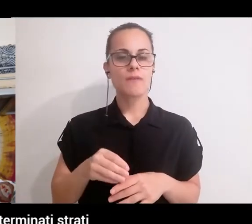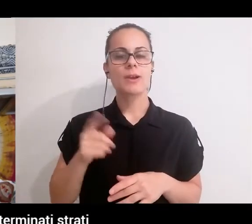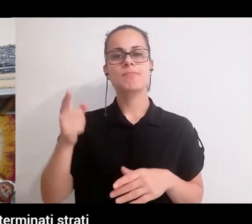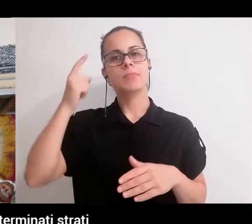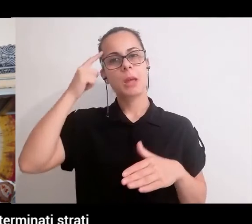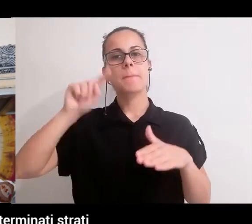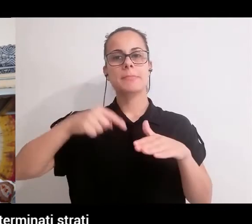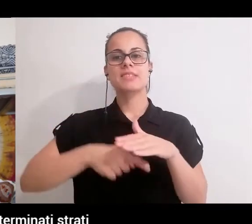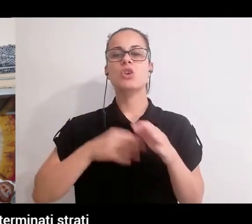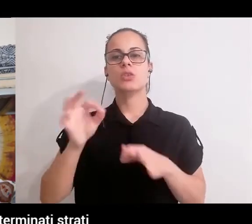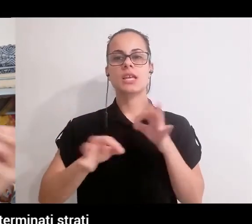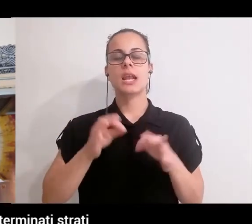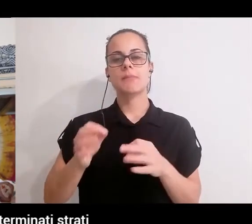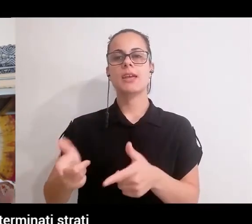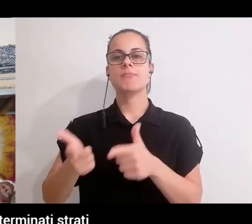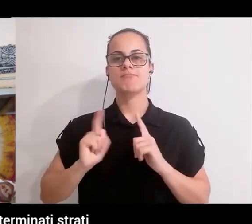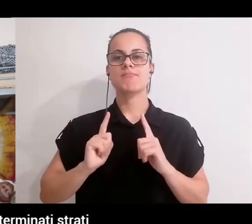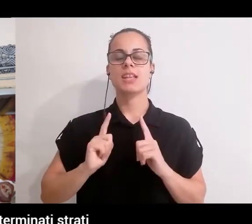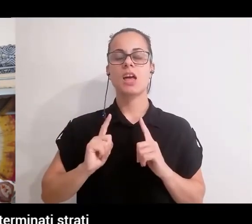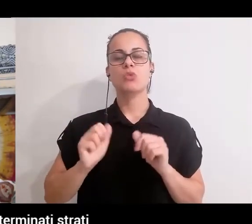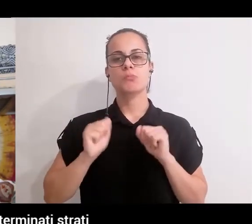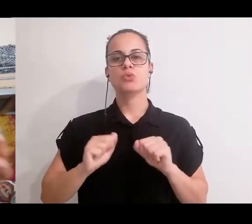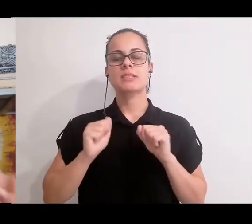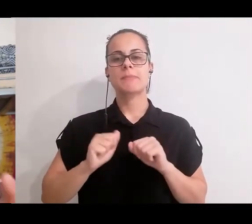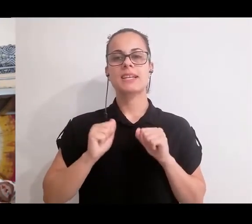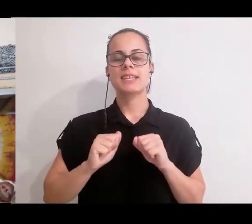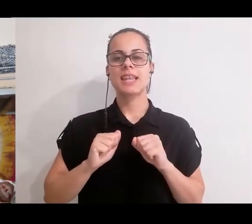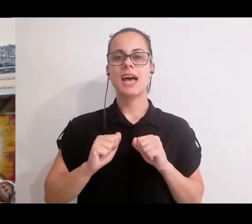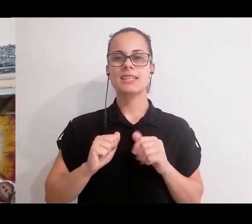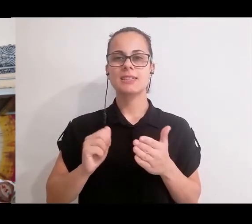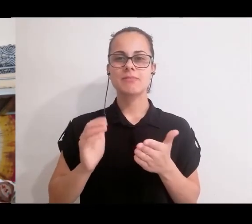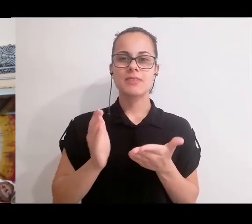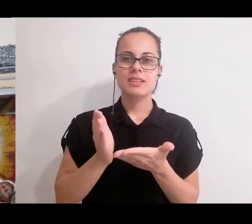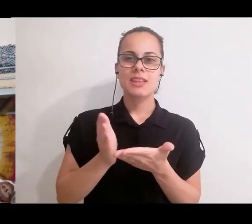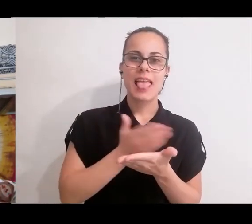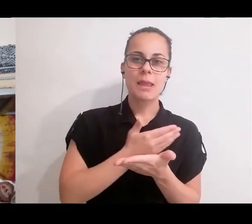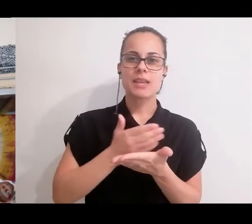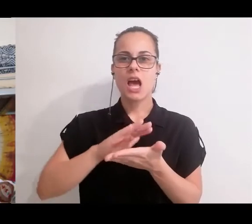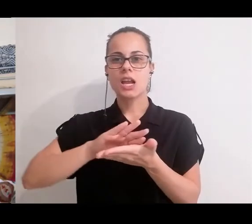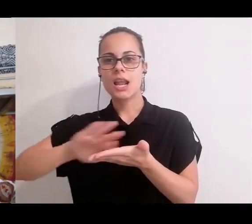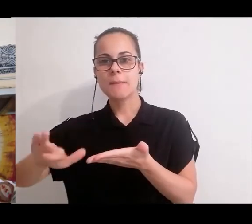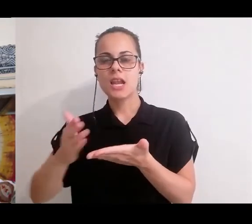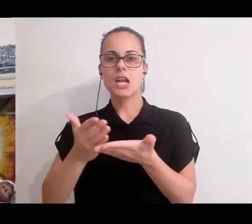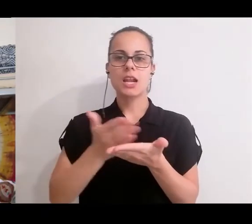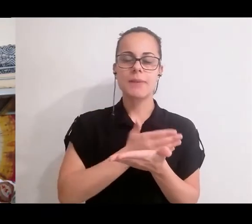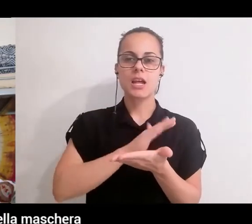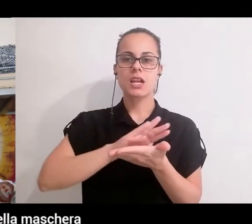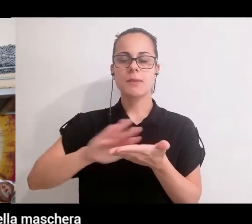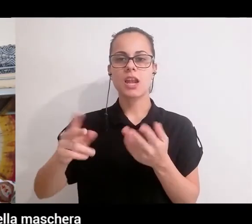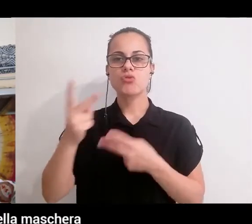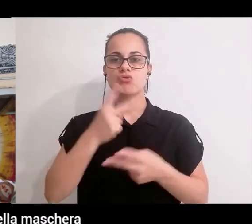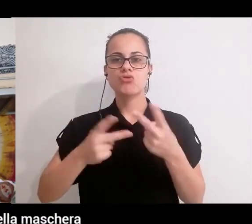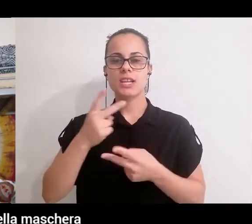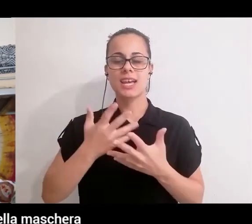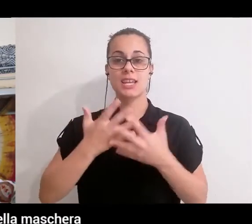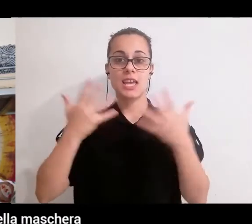ha consentito di andare a eliminare determinati strati che avevo costruito sul mio vero essere quindi